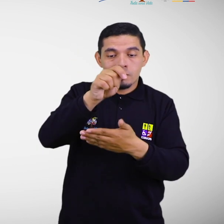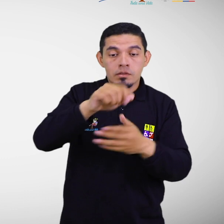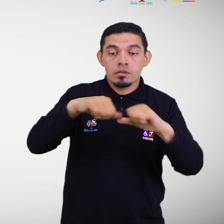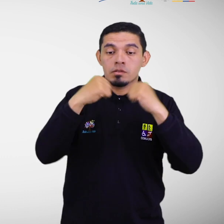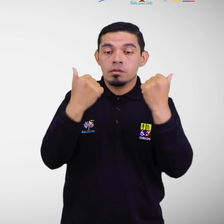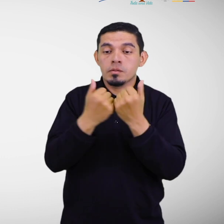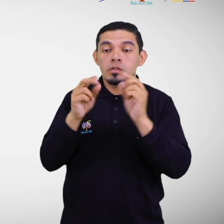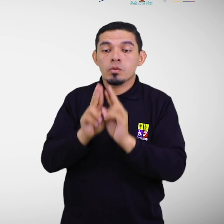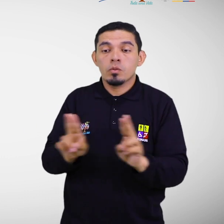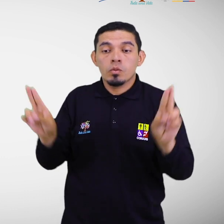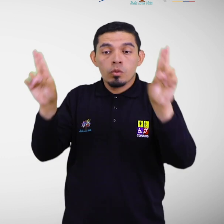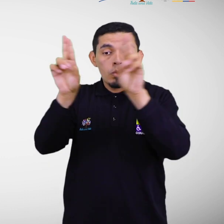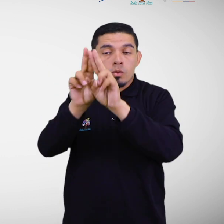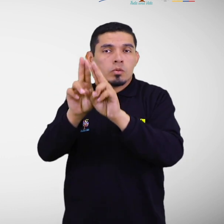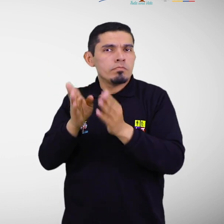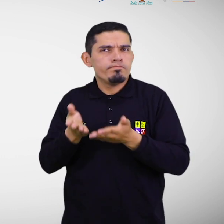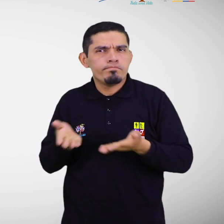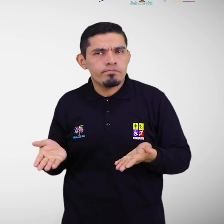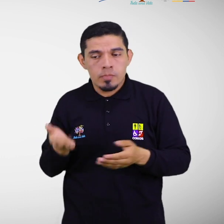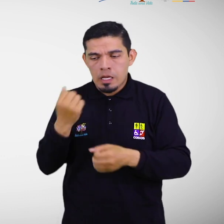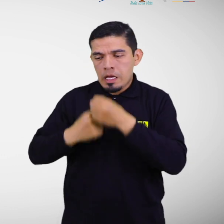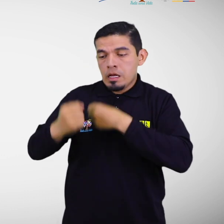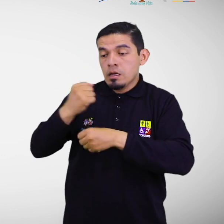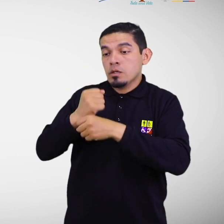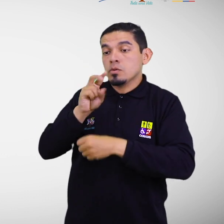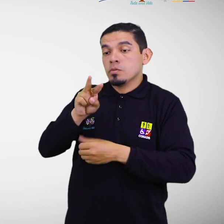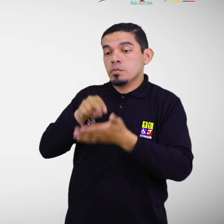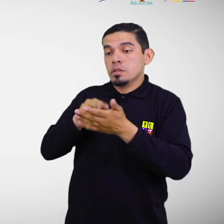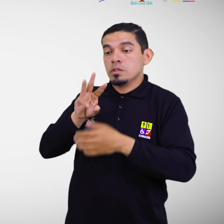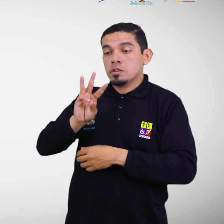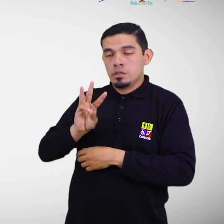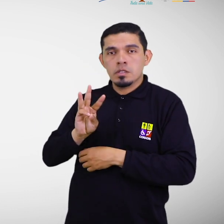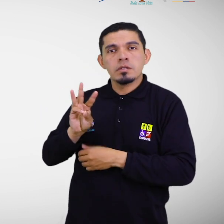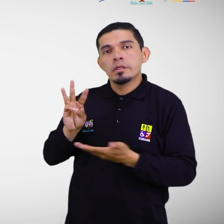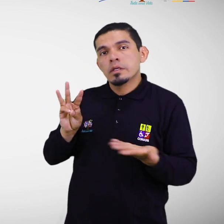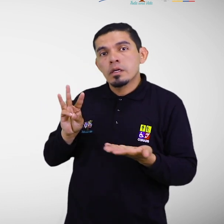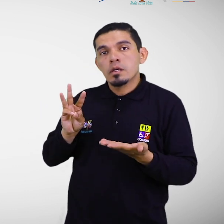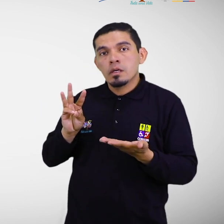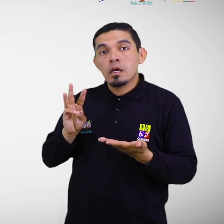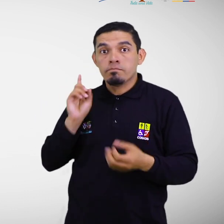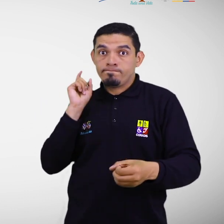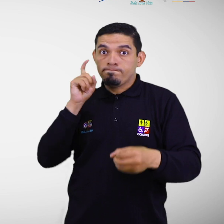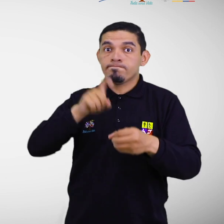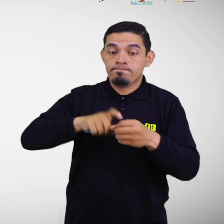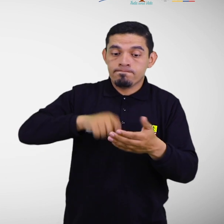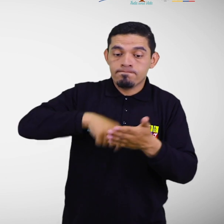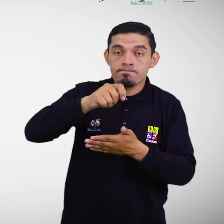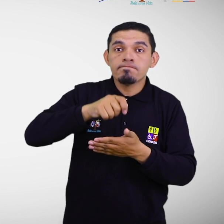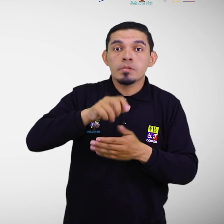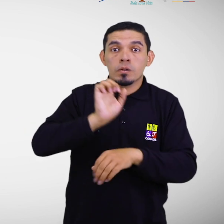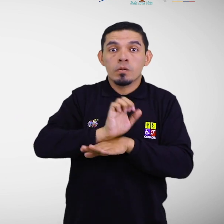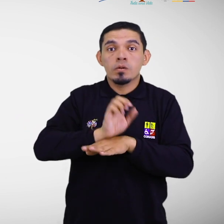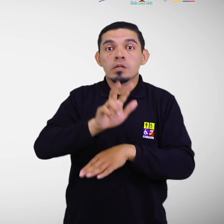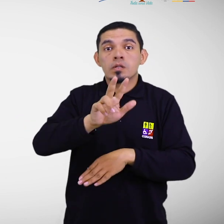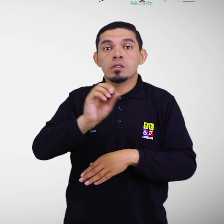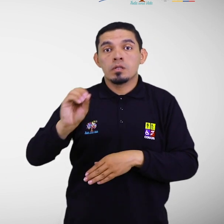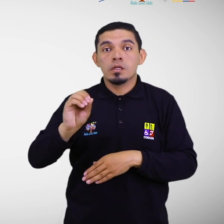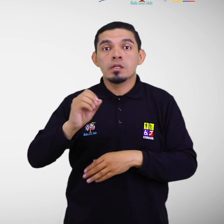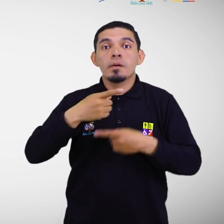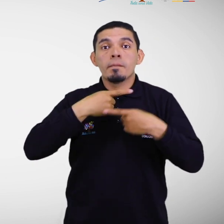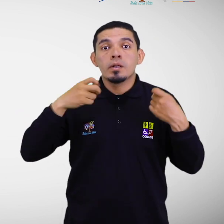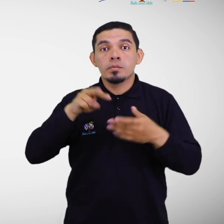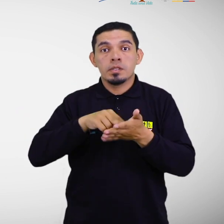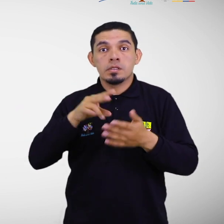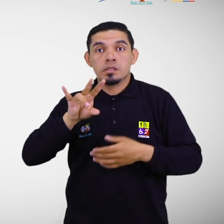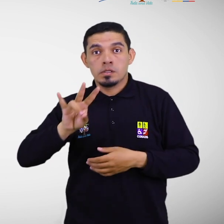la Asamblea General de Naciones Unidas en el año 2006. Suscrita por el Ecuador el 30 de marzo de 2007 y